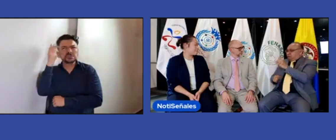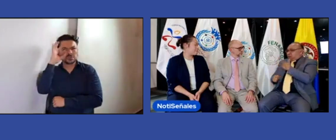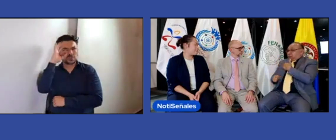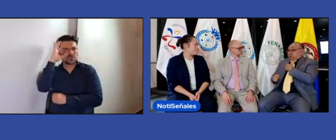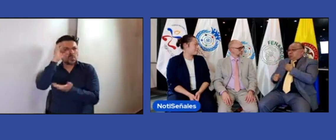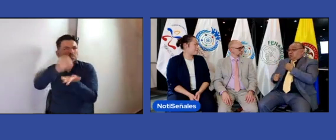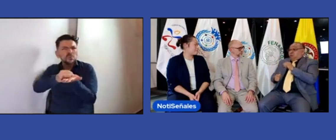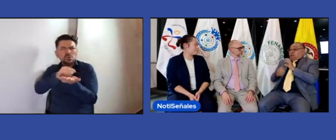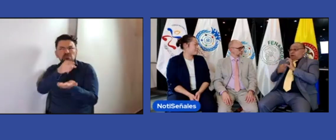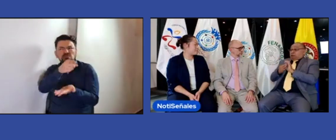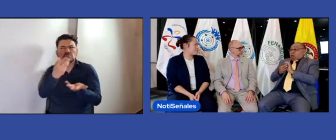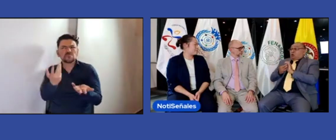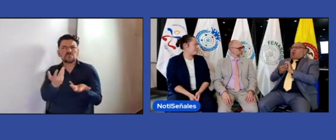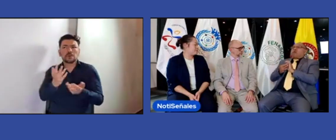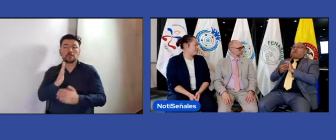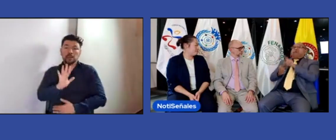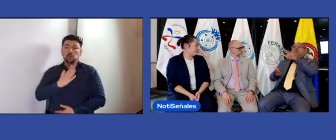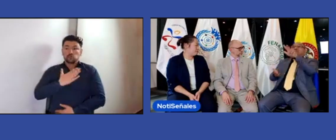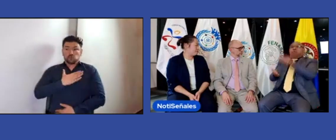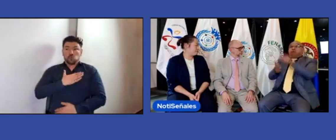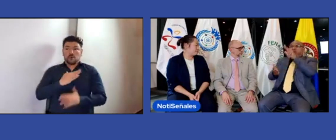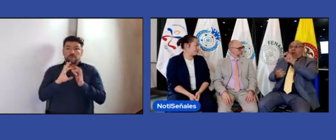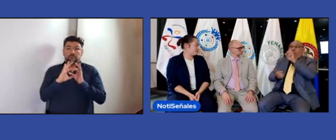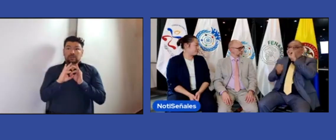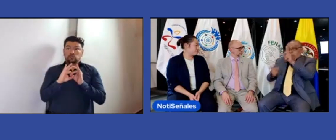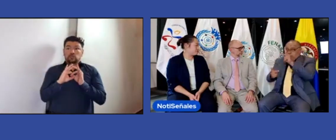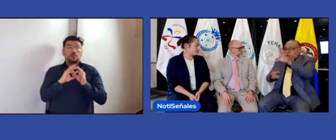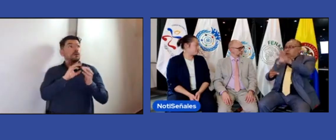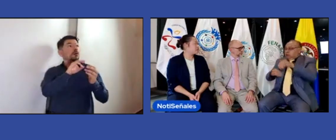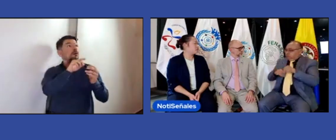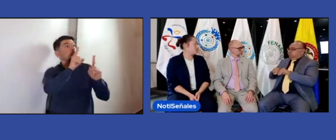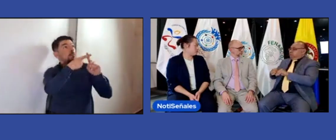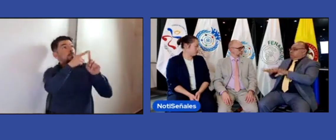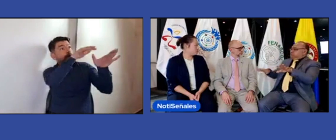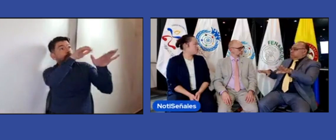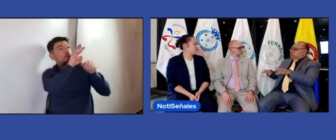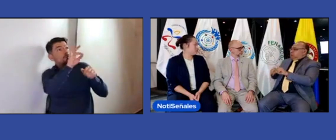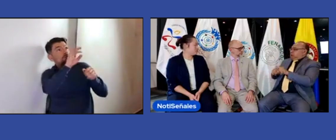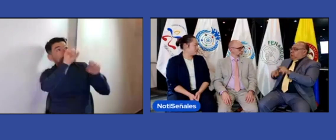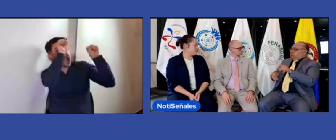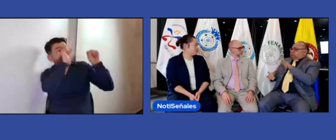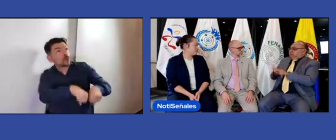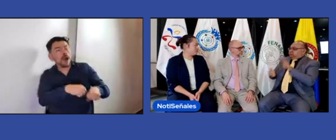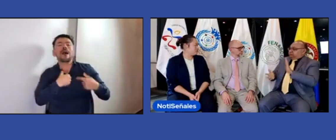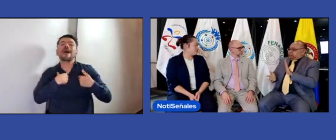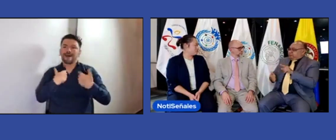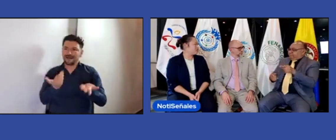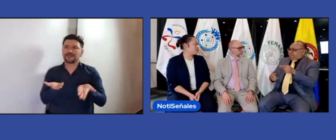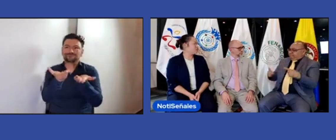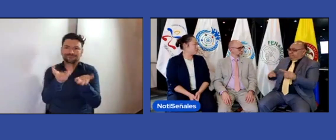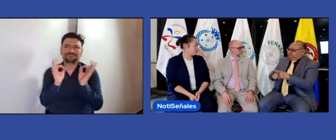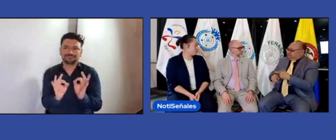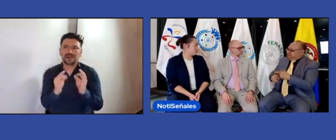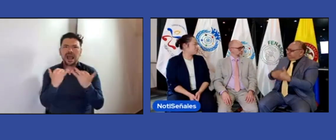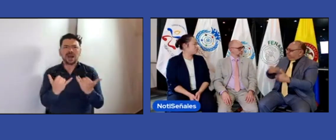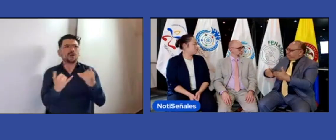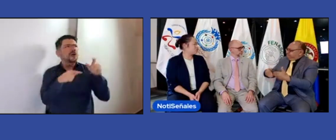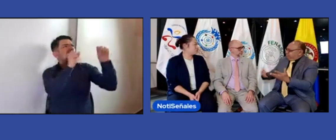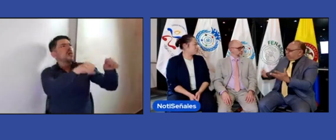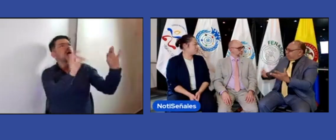ciudad como Medellín, no sé, me queda la inquietud, no sé. Se podría aceptar a través desde la WFD o esto quedaría en conflicto, quedaría